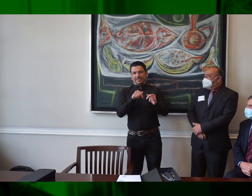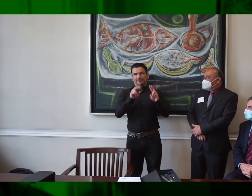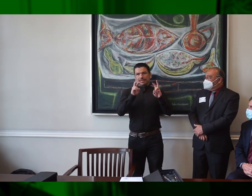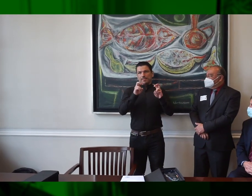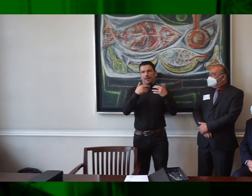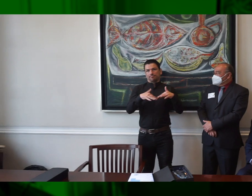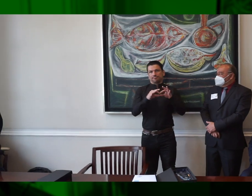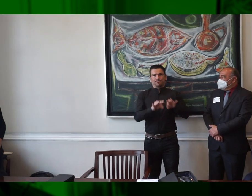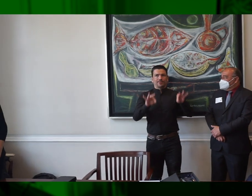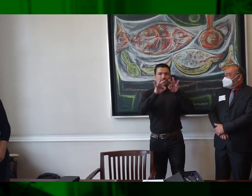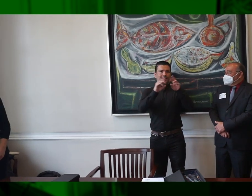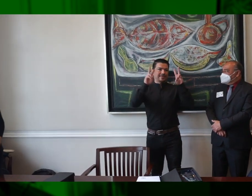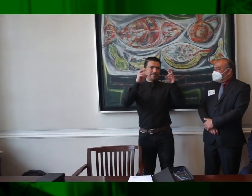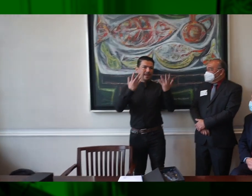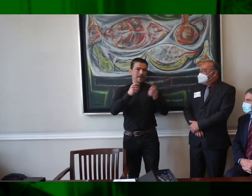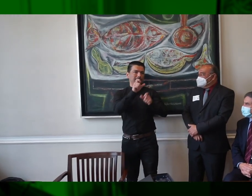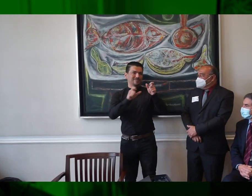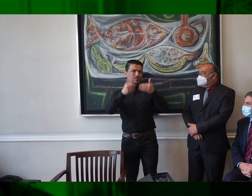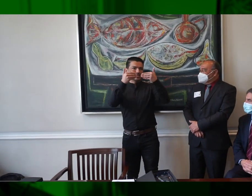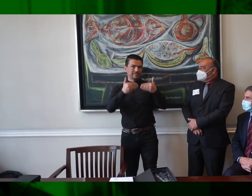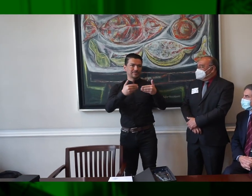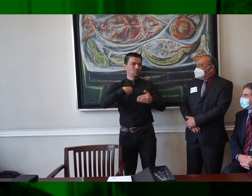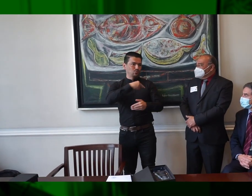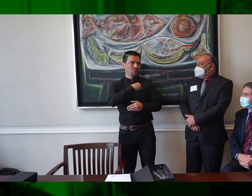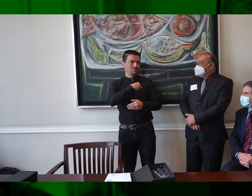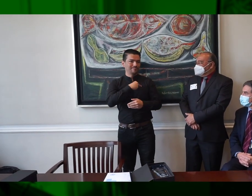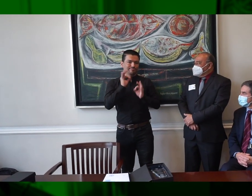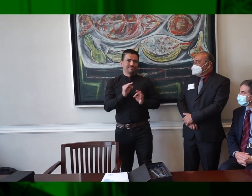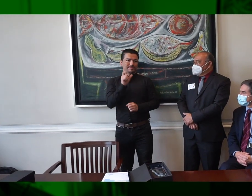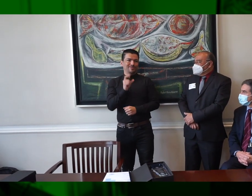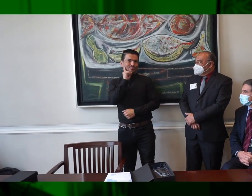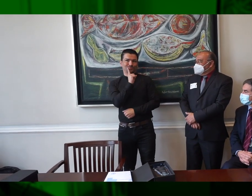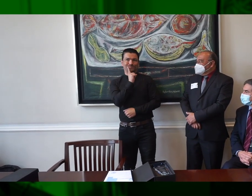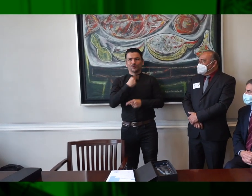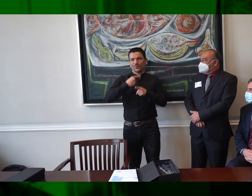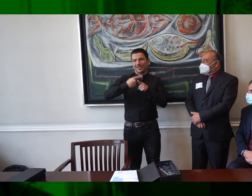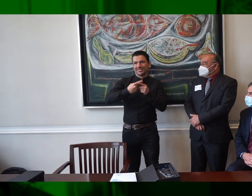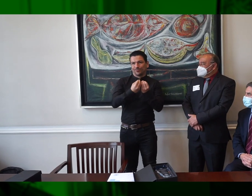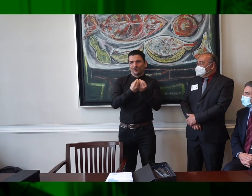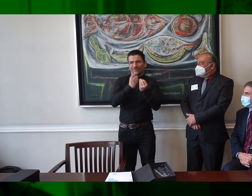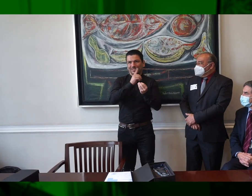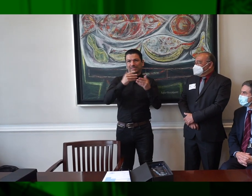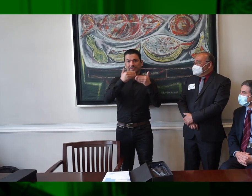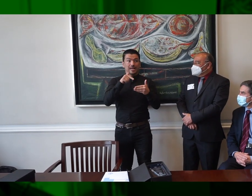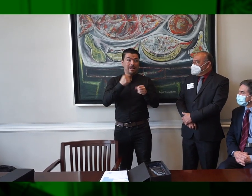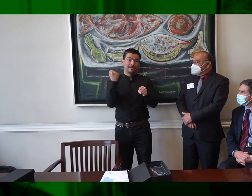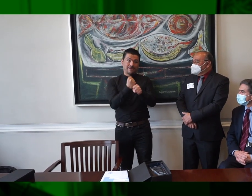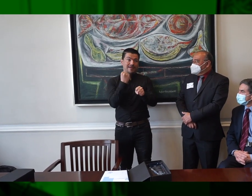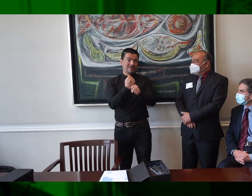Por este reconocimiento tan importante y todo el aporte que se ha hecho al desarrollo de la inclusión social de las